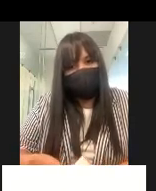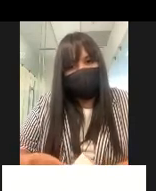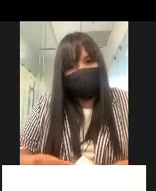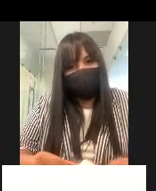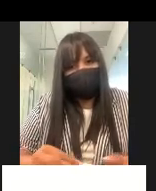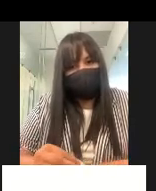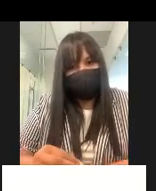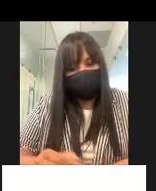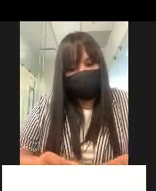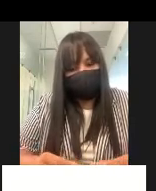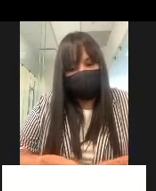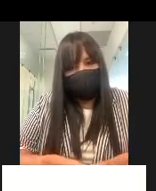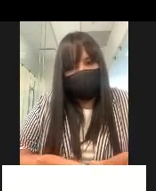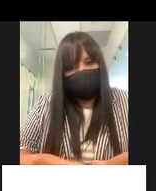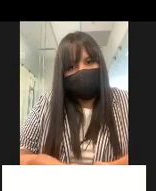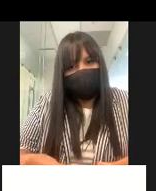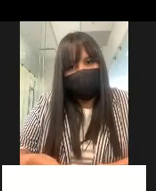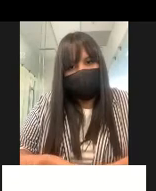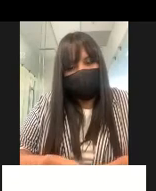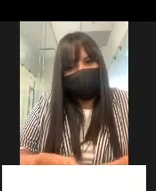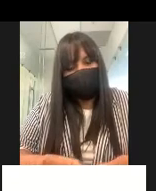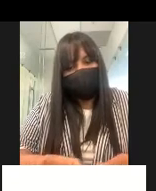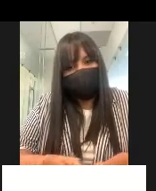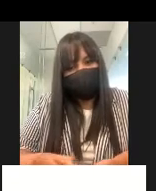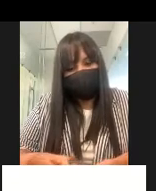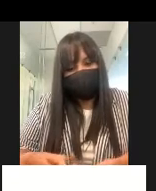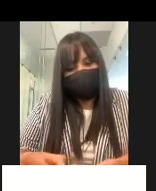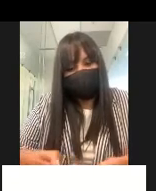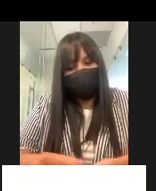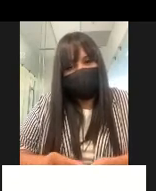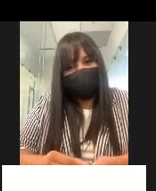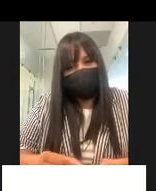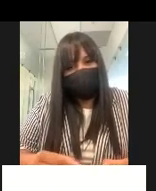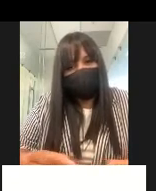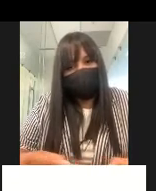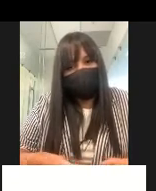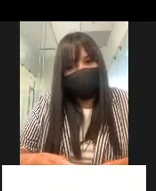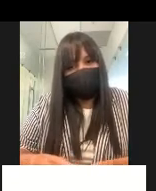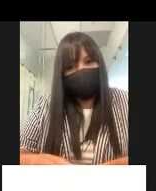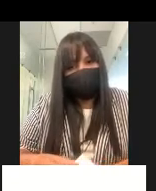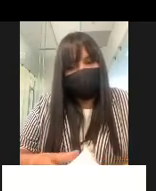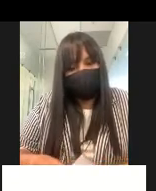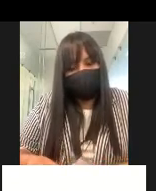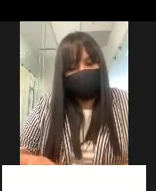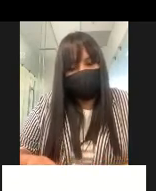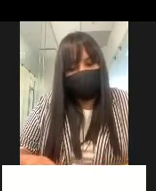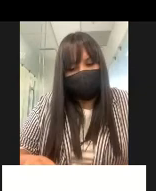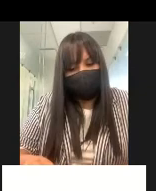para poder ayudarles yo lo que les platicaba a la aquí hace hace tiempo este tenemos una pequeña